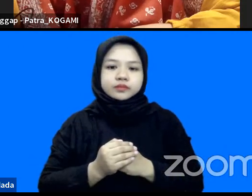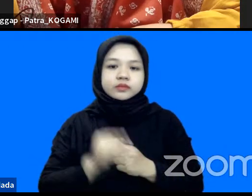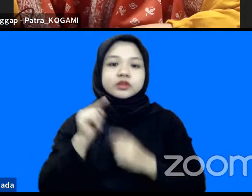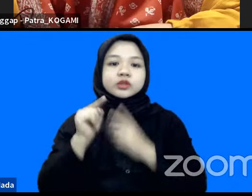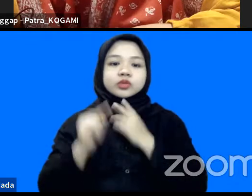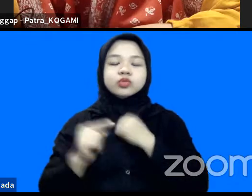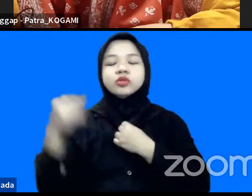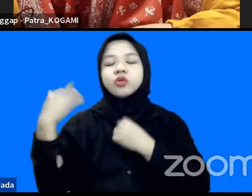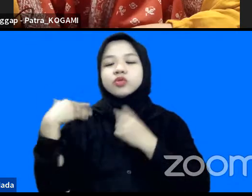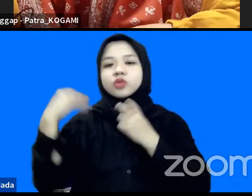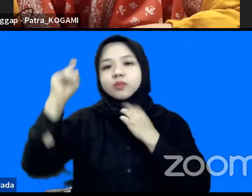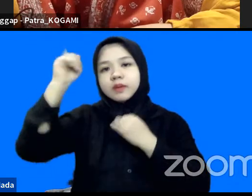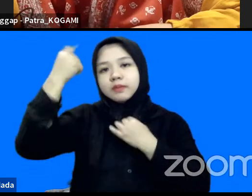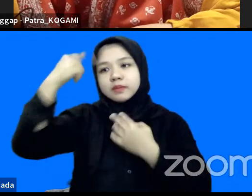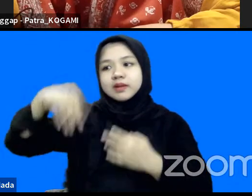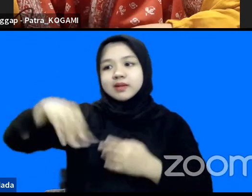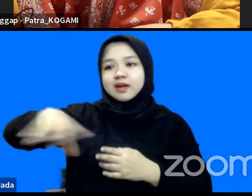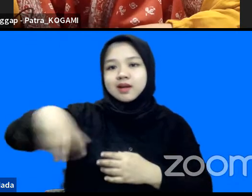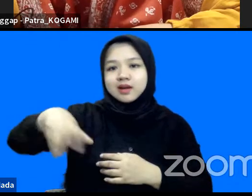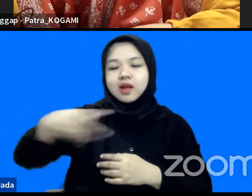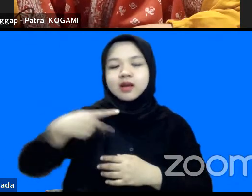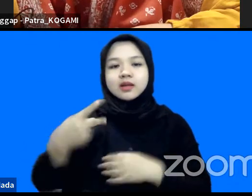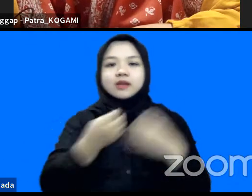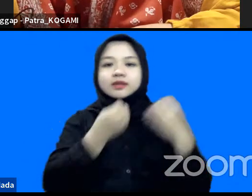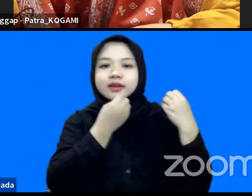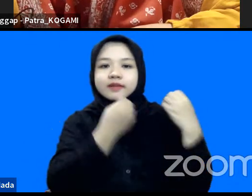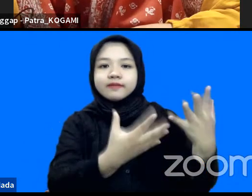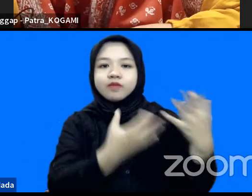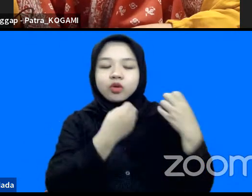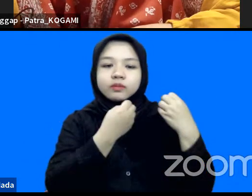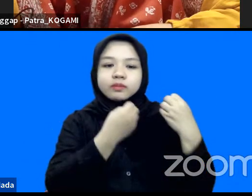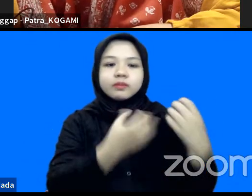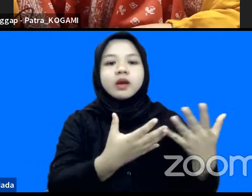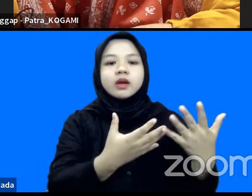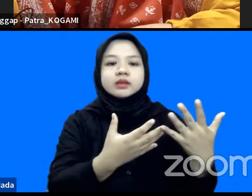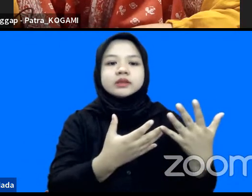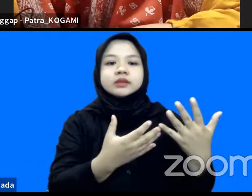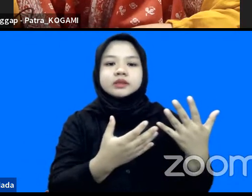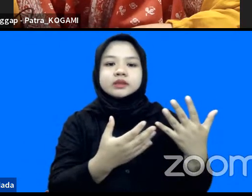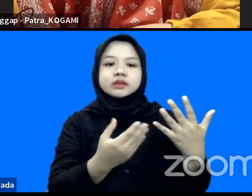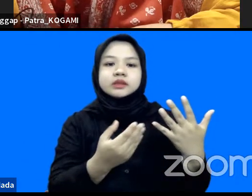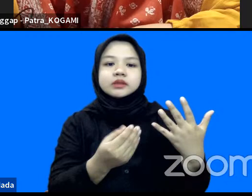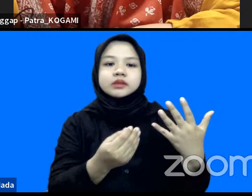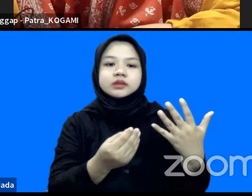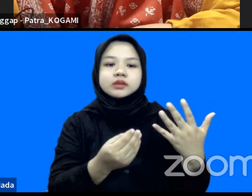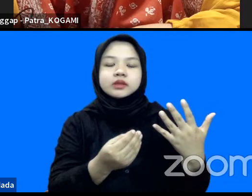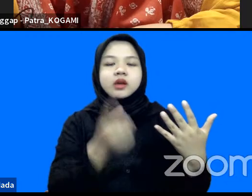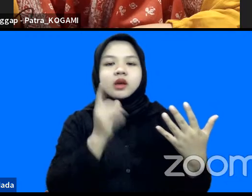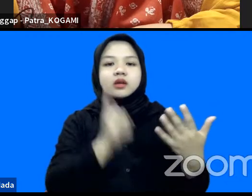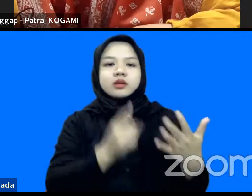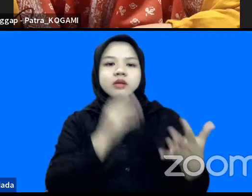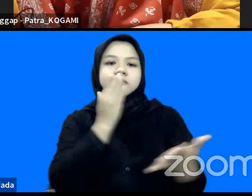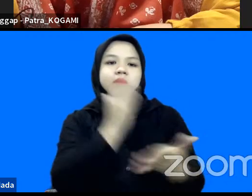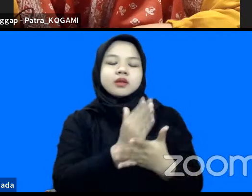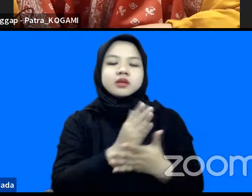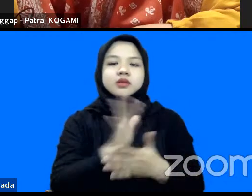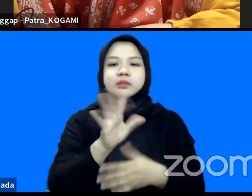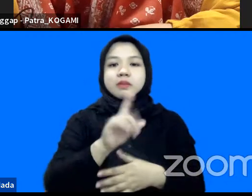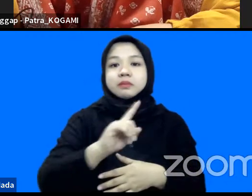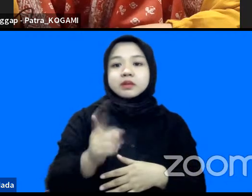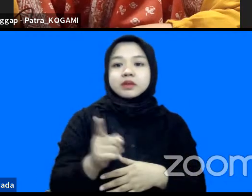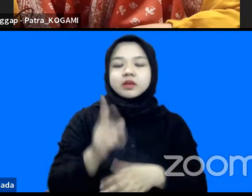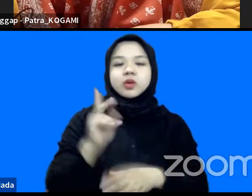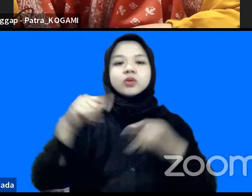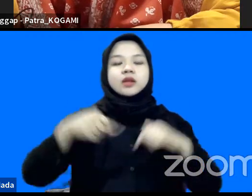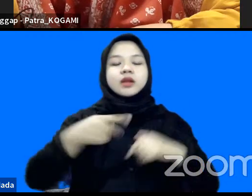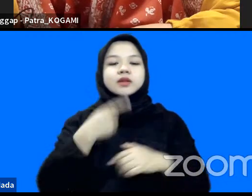pemerintah daerah kita hanya memberikan informasi dengan gol ditem yang dibatasi maksimal 5 menit dan sekarang kita